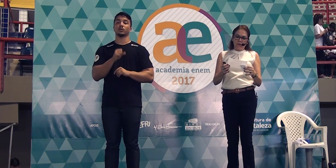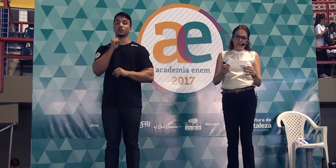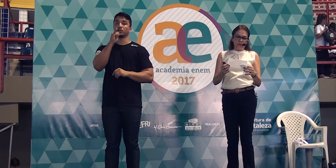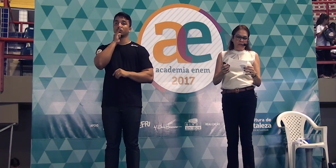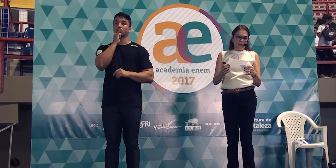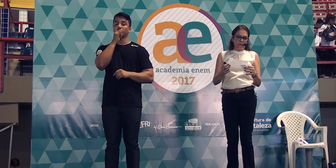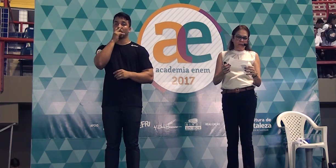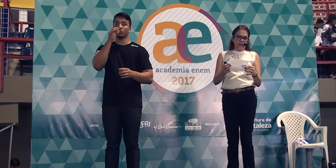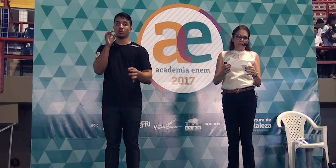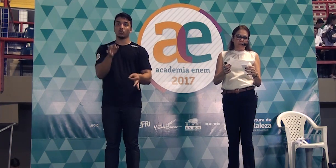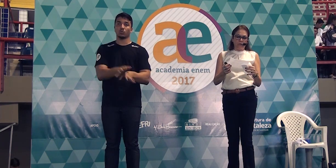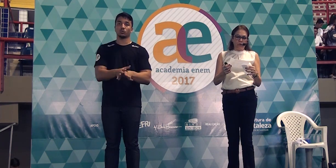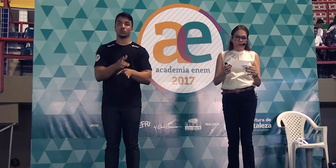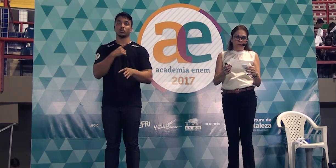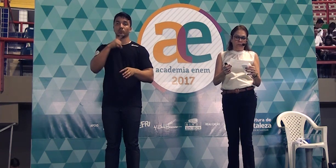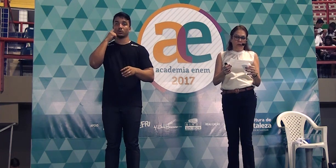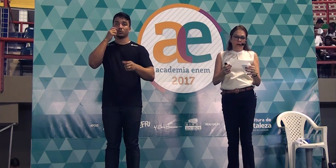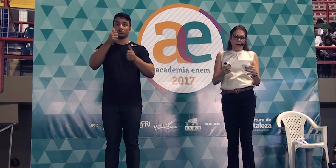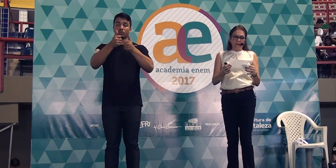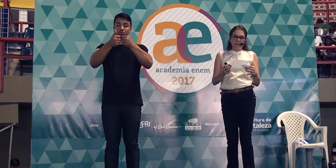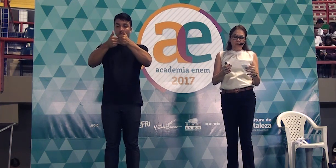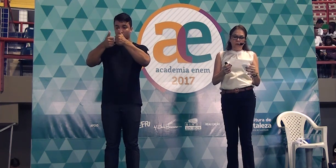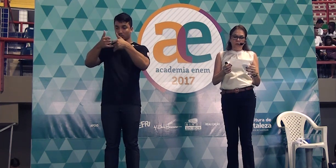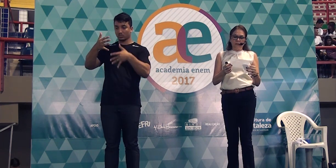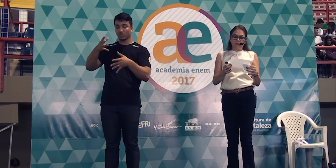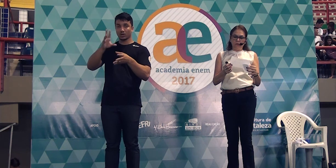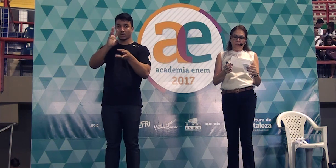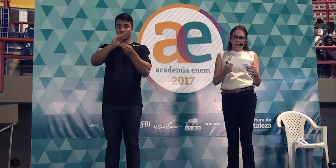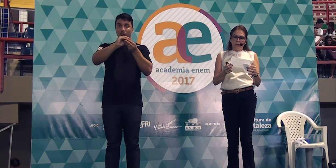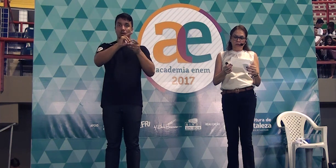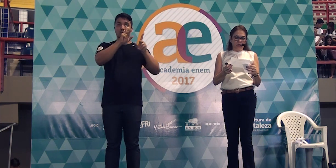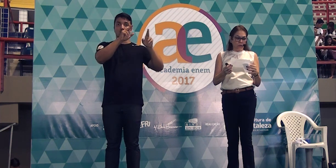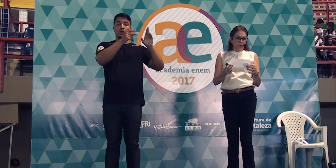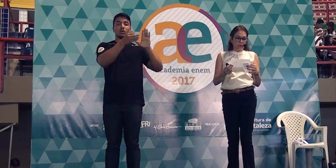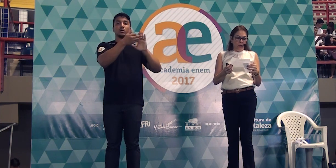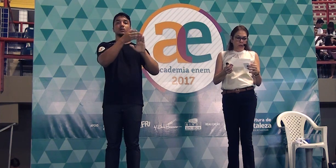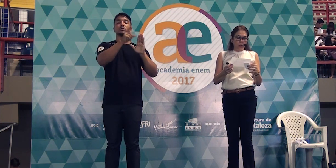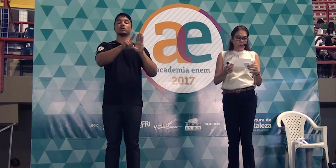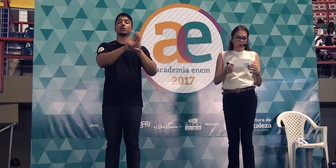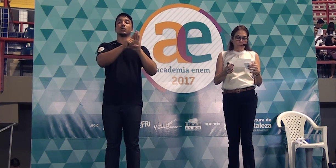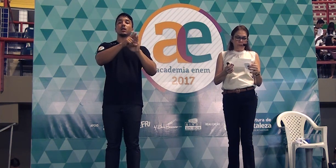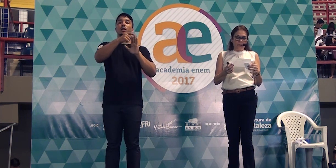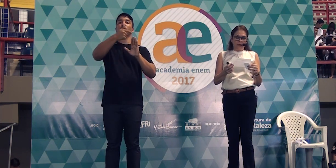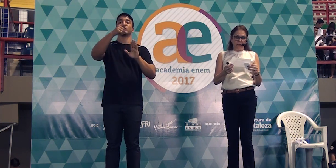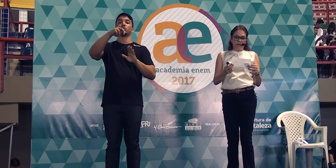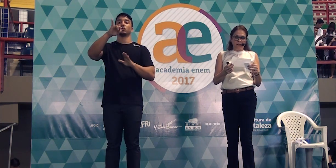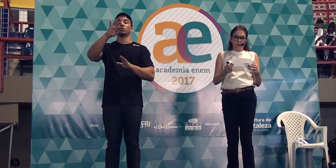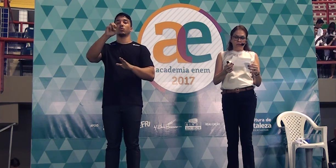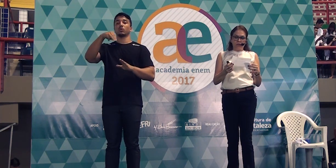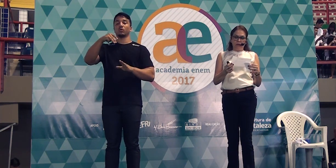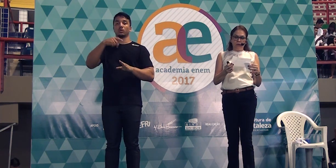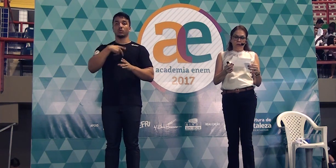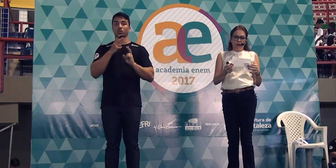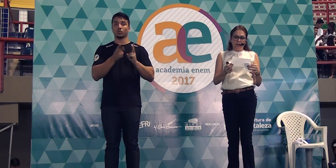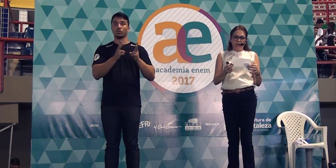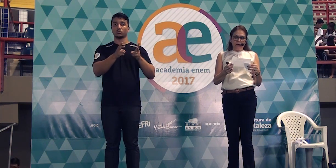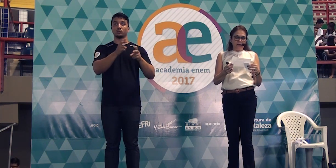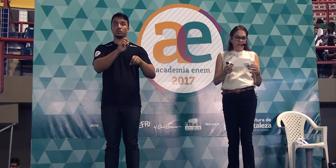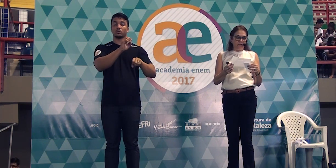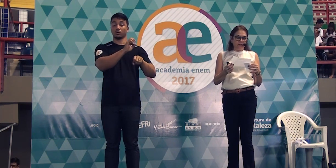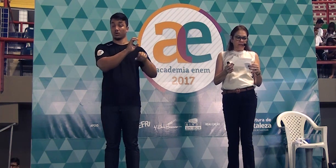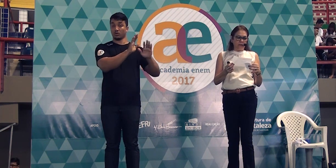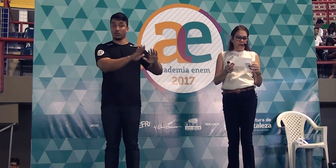conclusão eu fizer uma explicação do tipo assim como na segunda lei de Newton um corpo permanece em seu estado